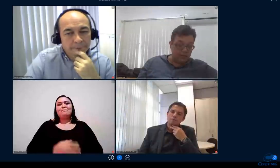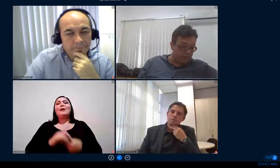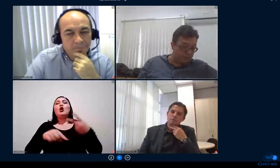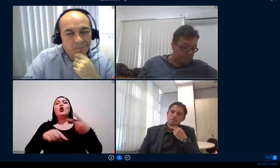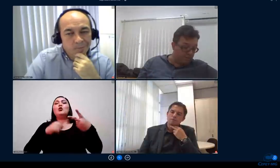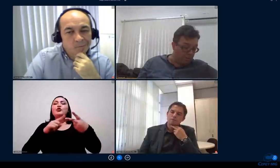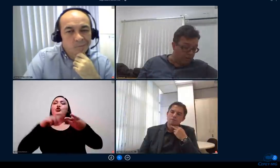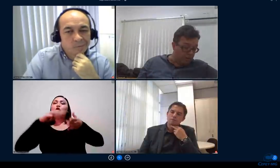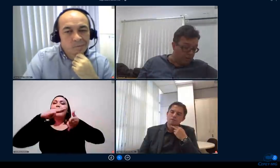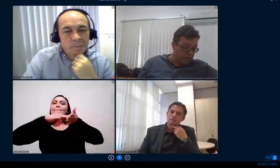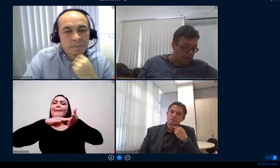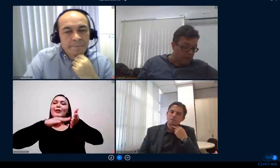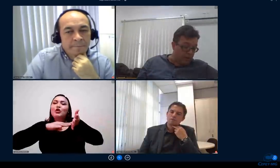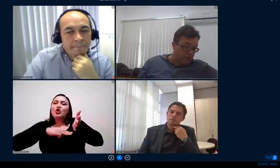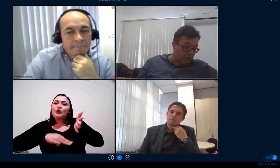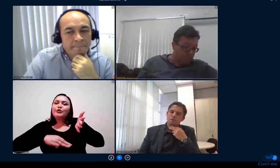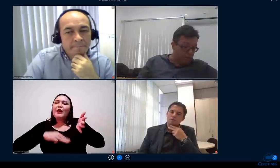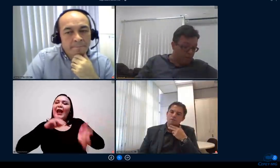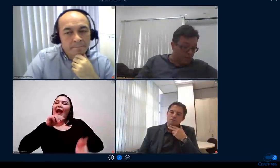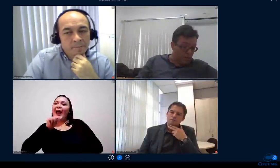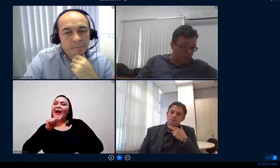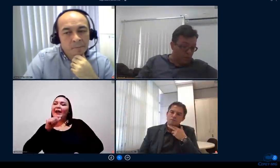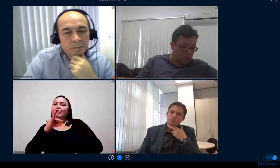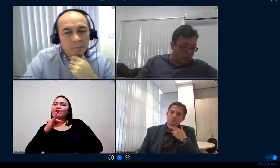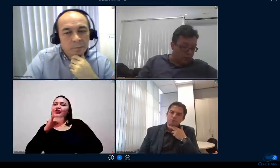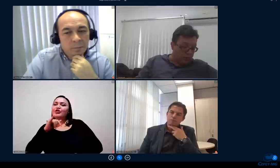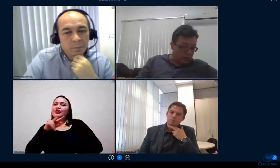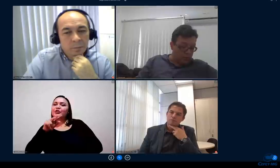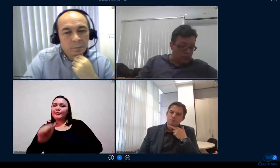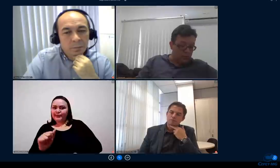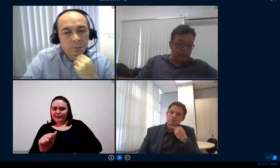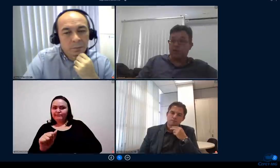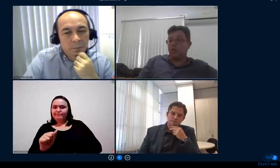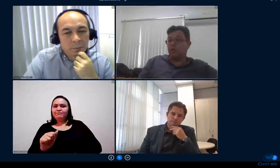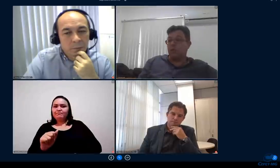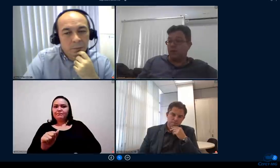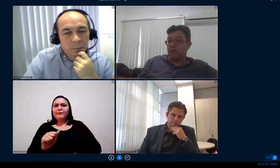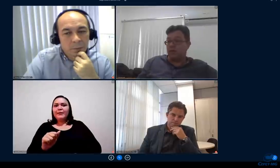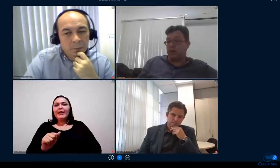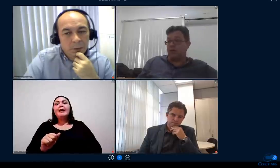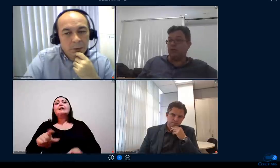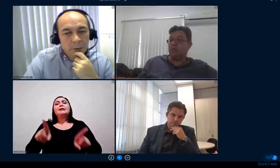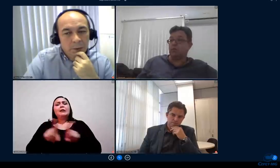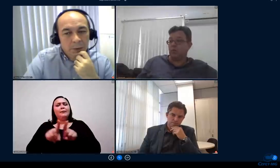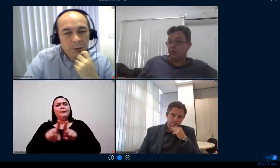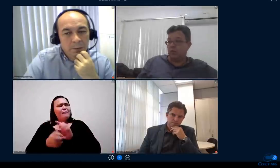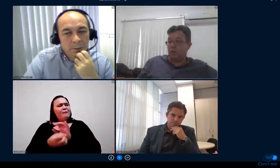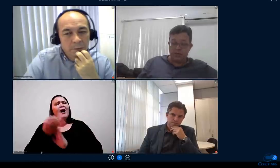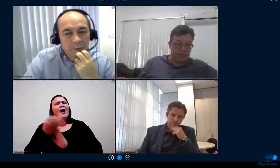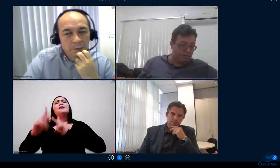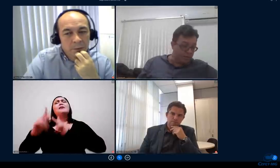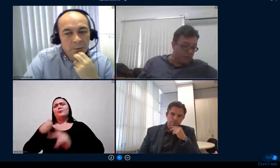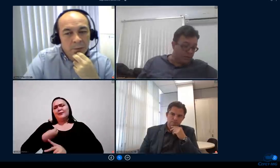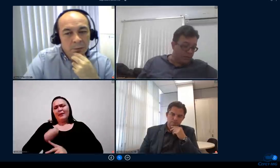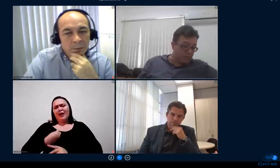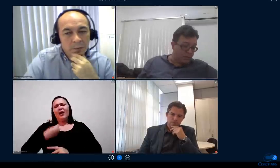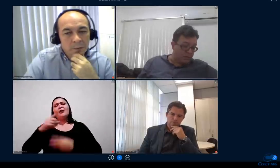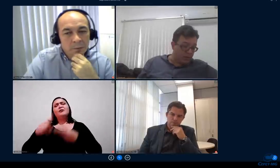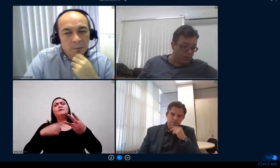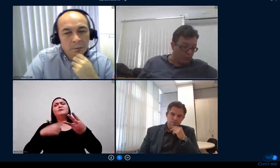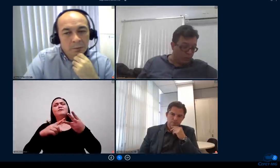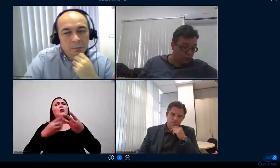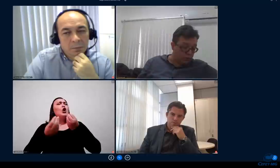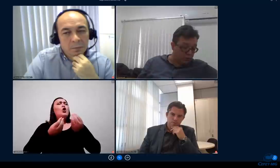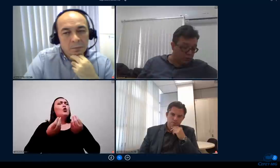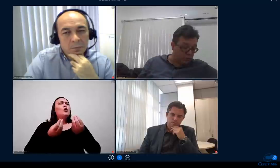bastante adesão e como fazer atendimento educacional especializado de forma remota foi